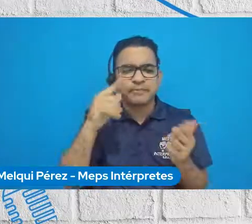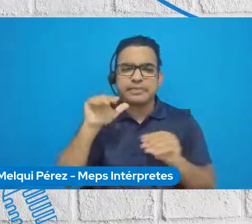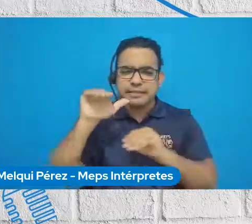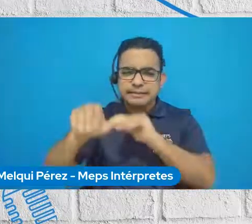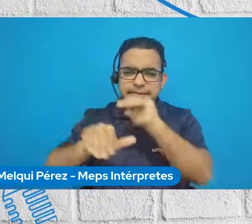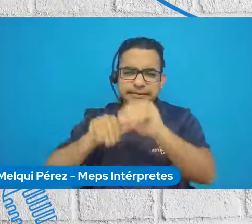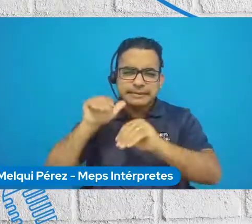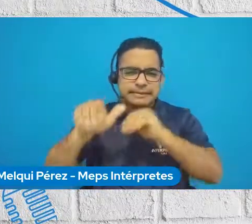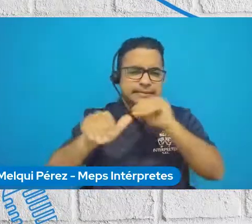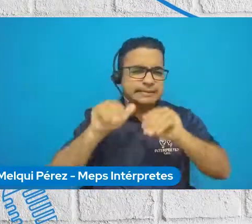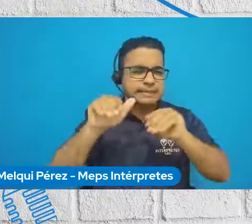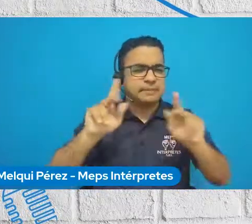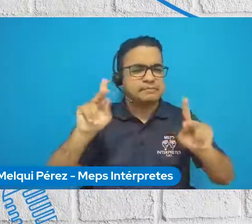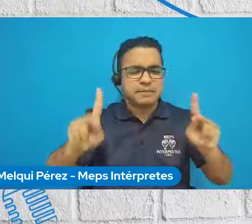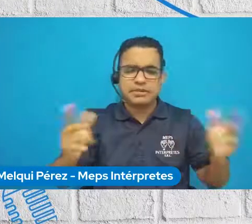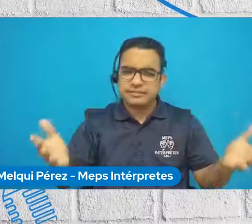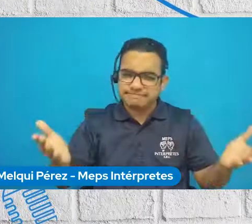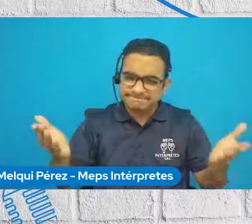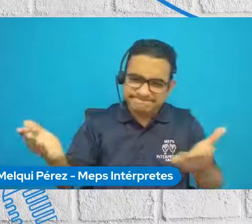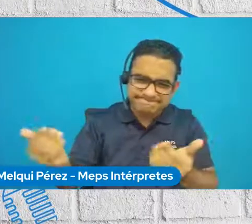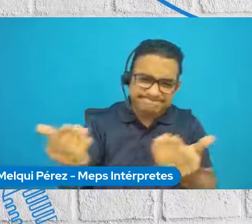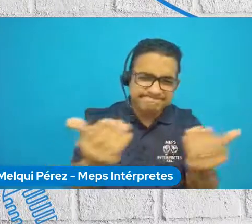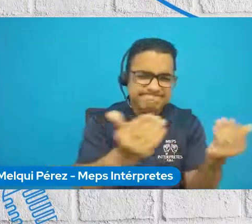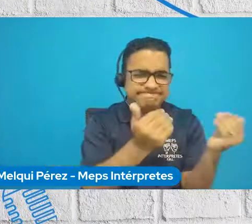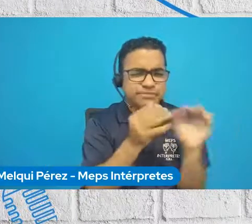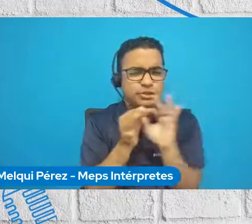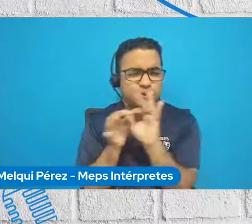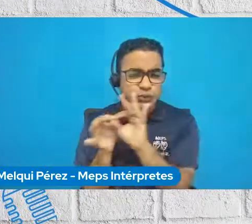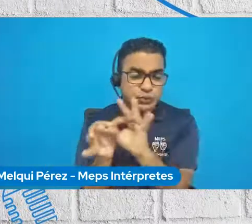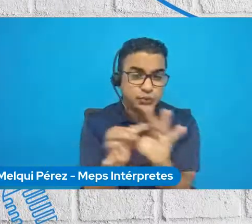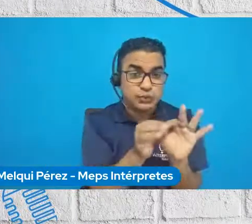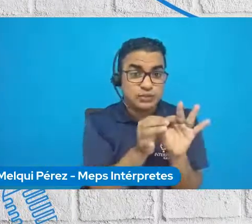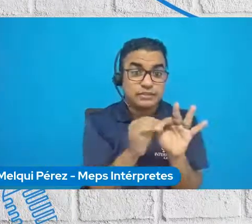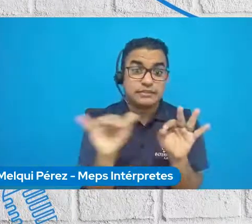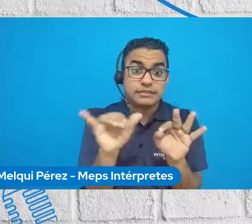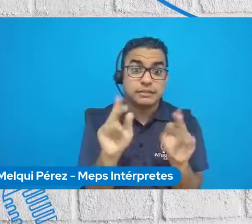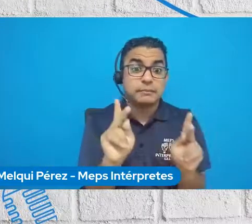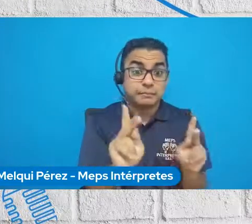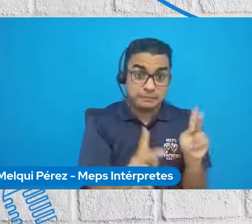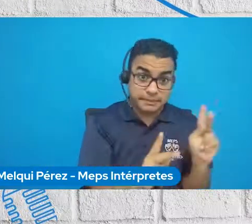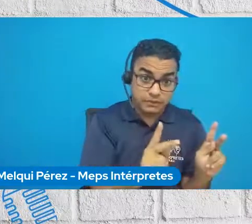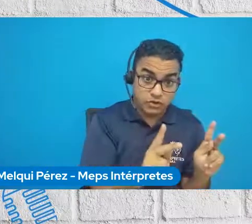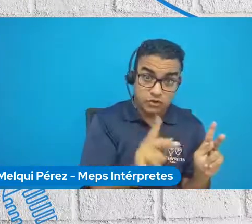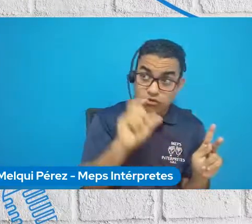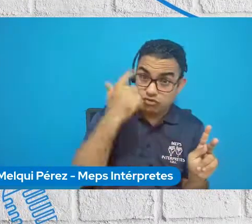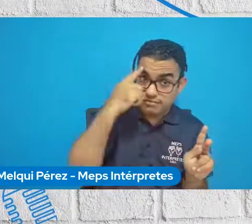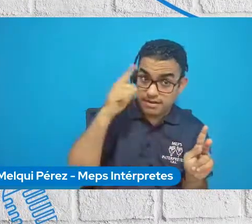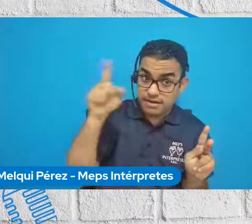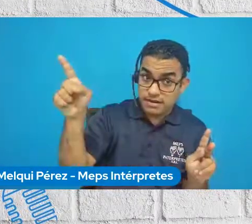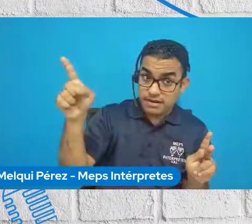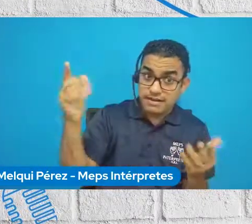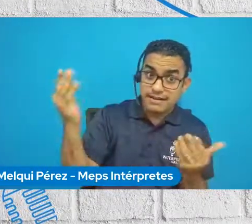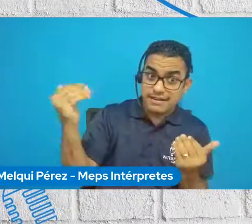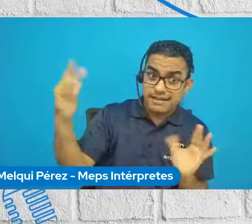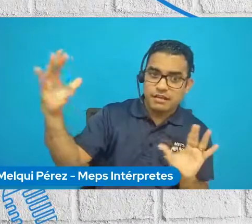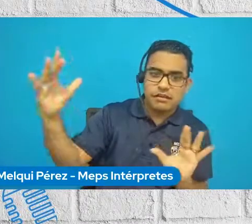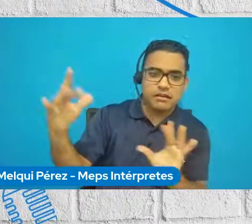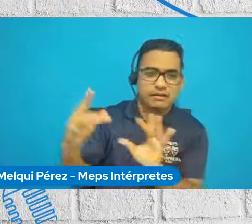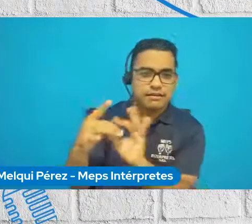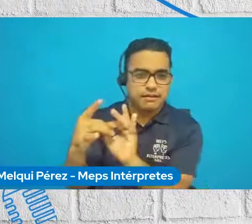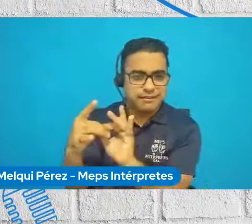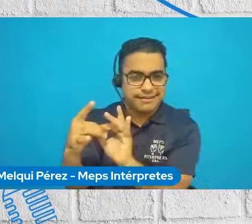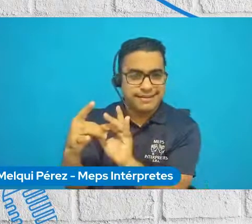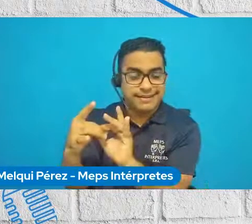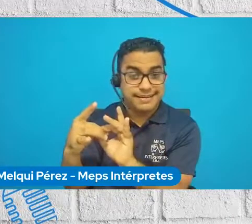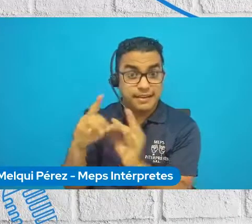llamado a la unión entre personas, pero también entre las personas y sus gobiernos. Durante la pandemia